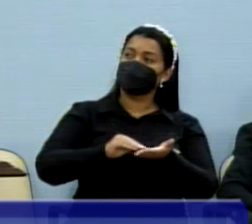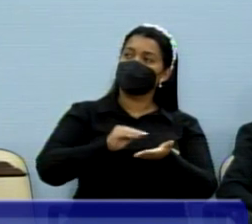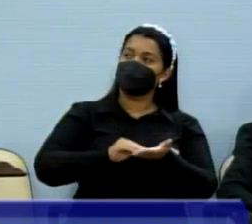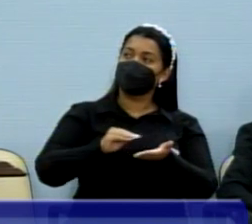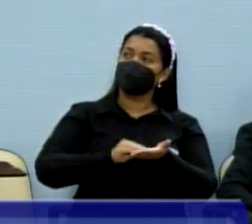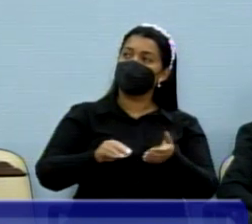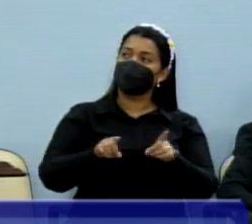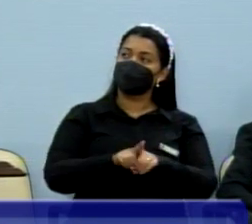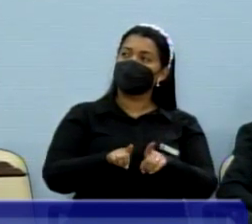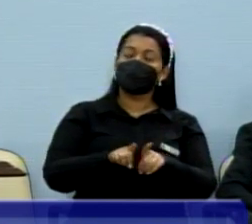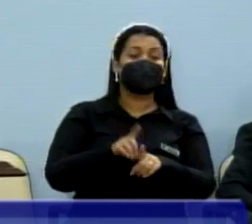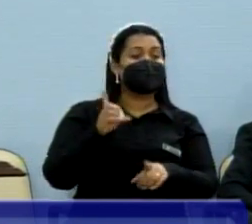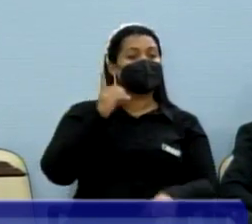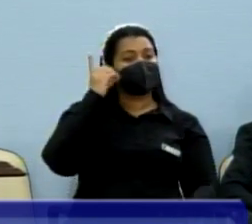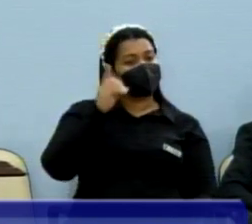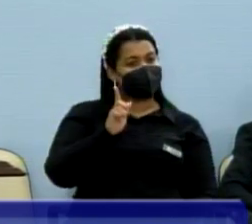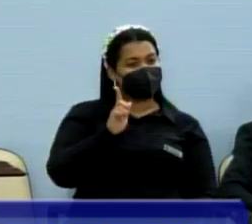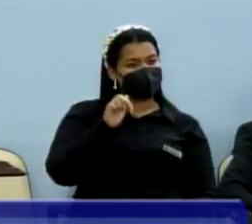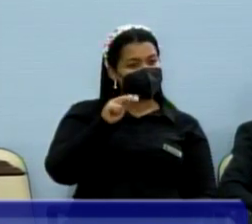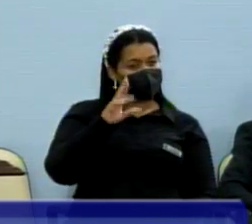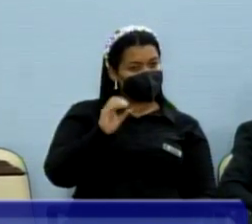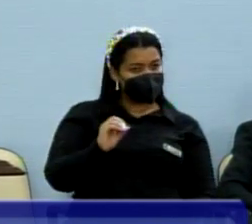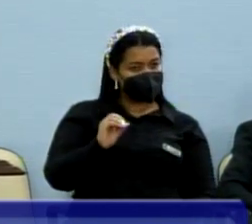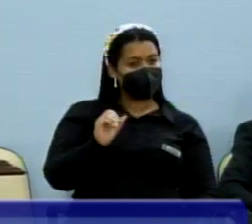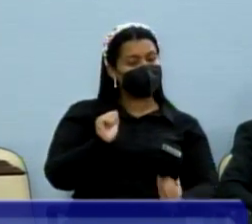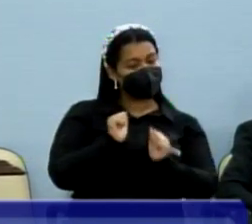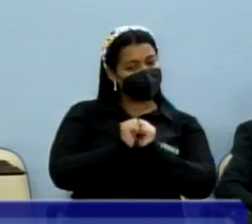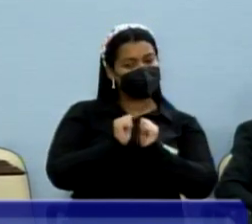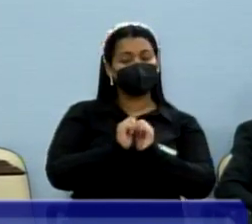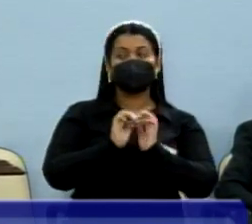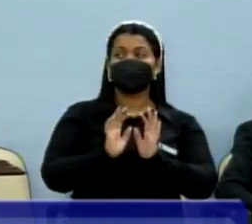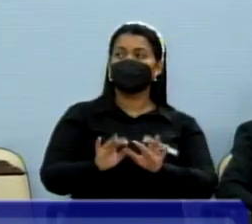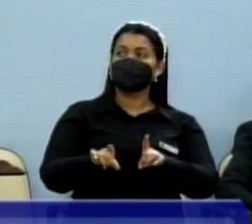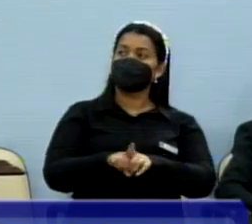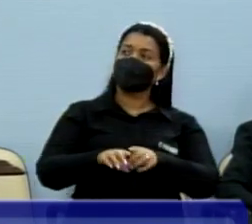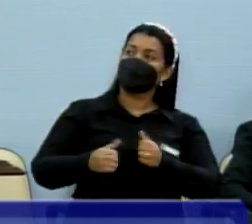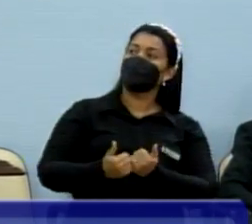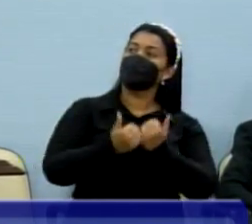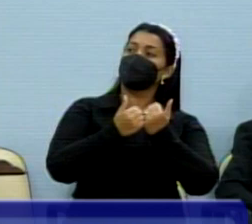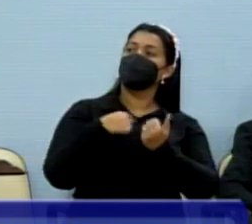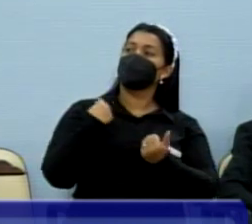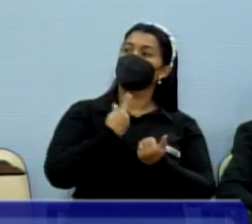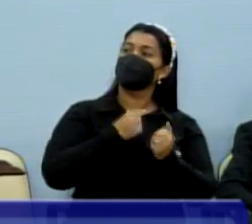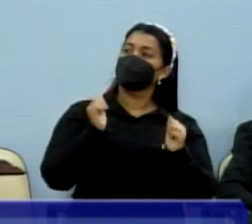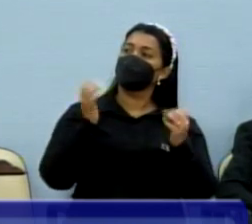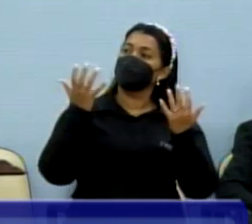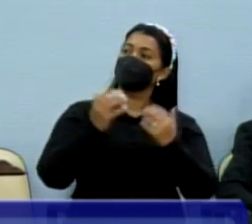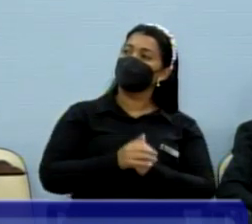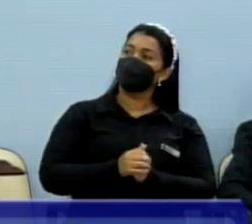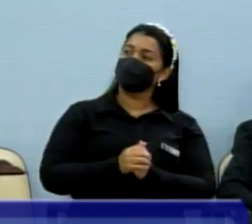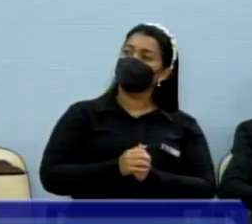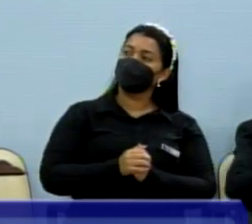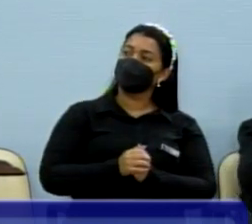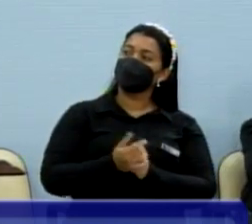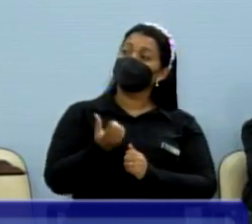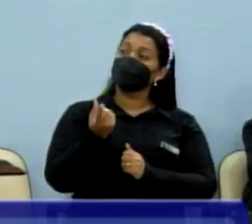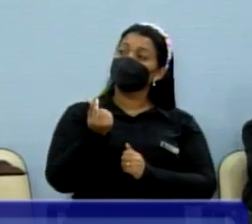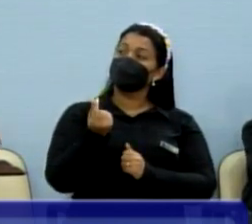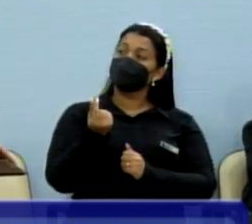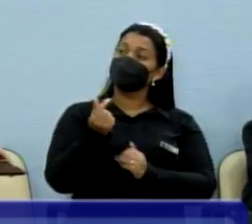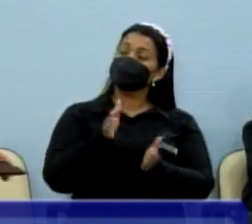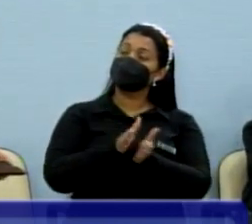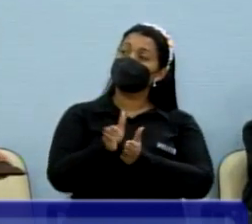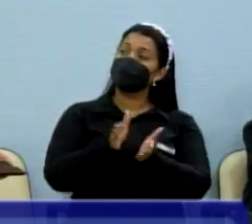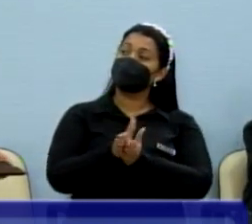Geninho, no qual o deputado não esteve presente, mas pôde aí apoiar o nosso evento. O custo estimável dessa